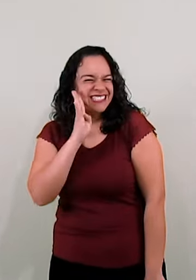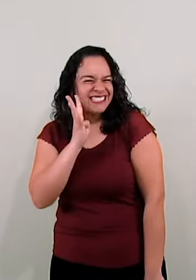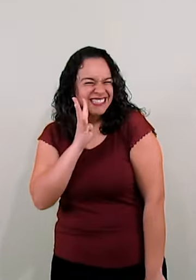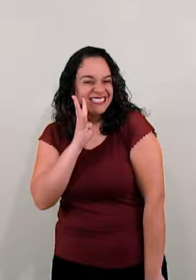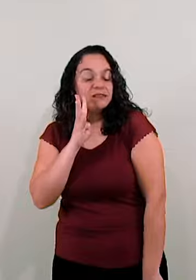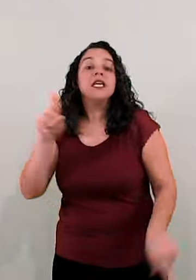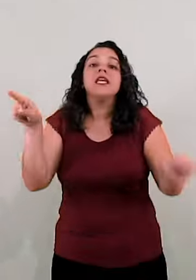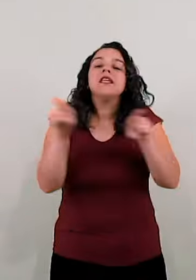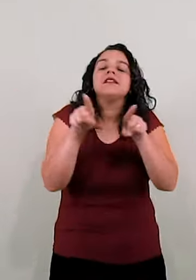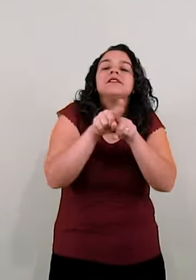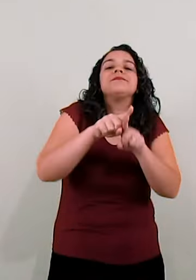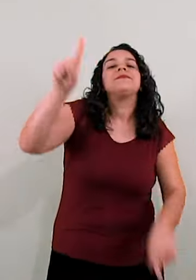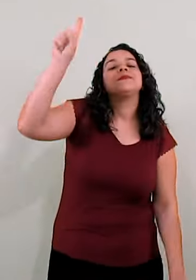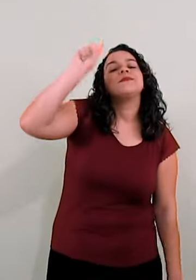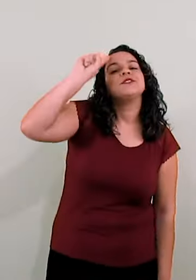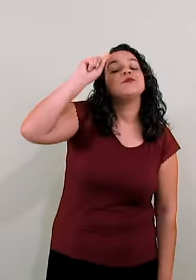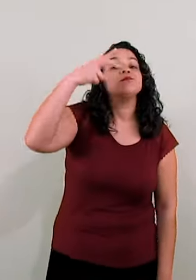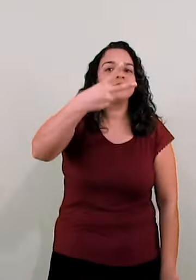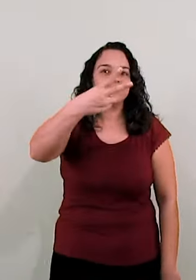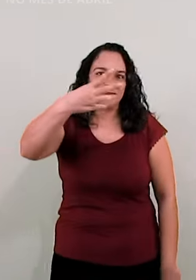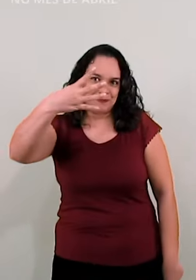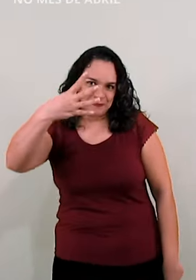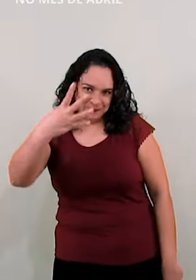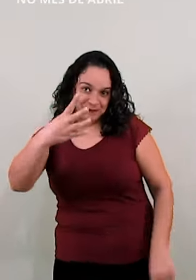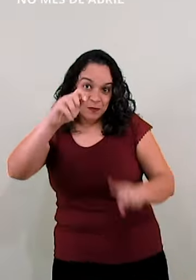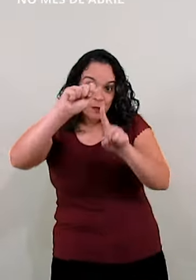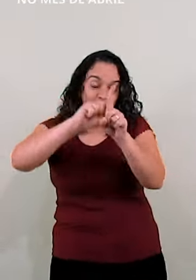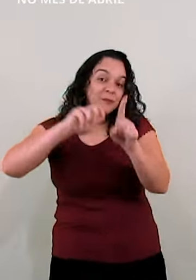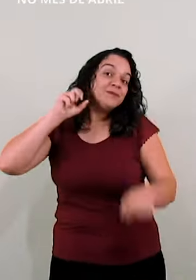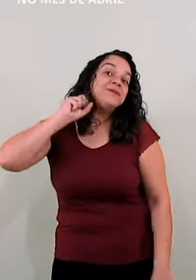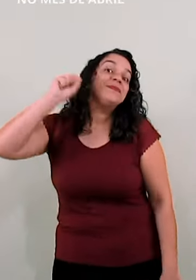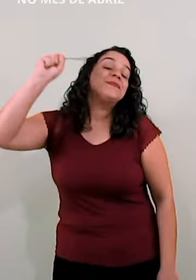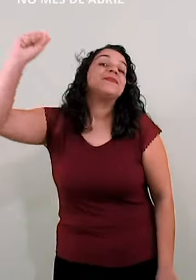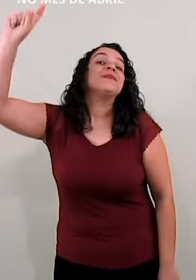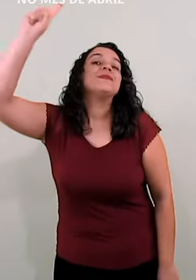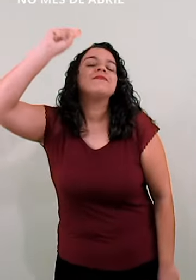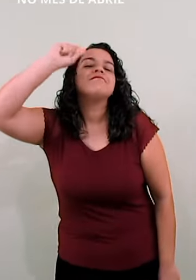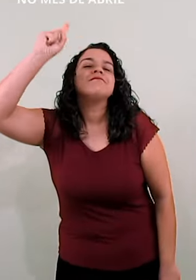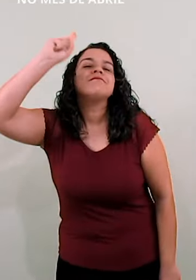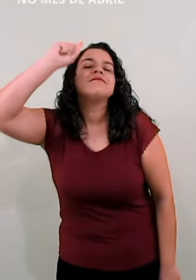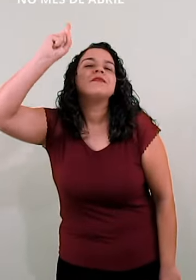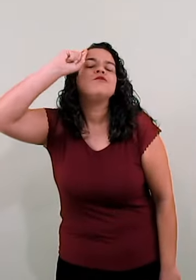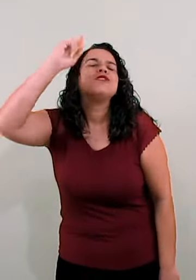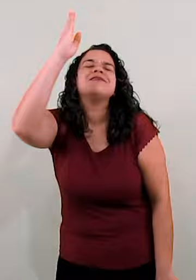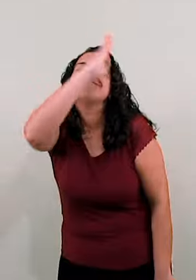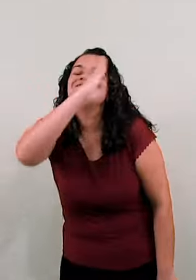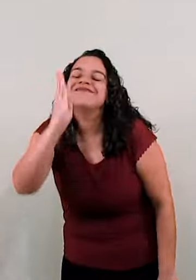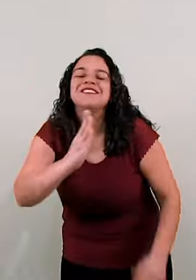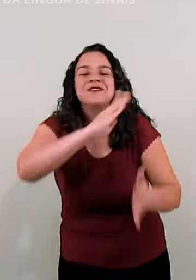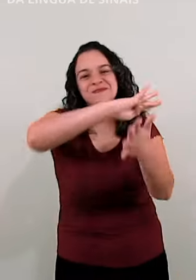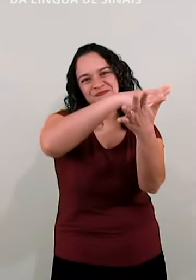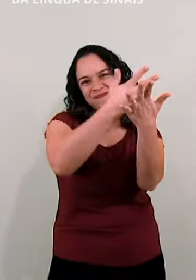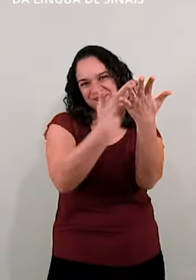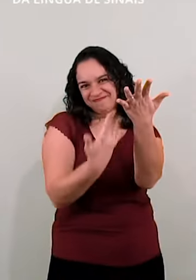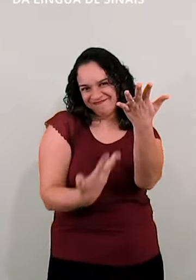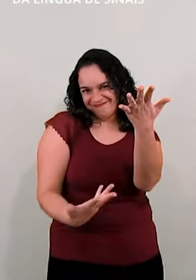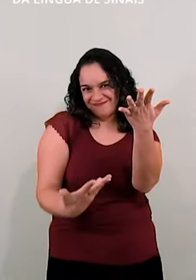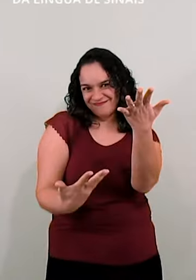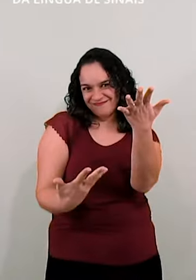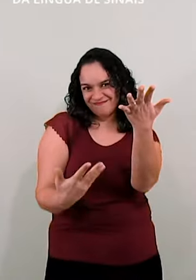Muito legal, né? Também no dia 24 do mês de abril é o dia nacional da língua